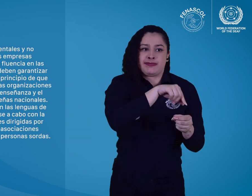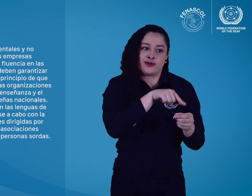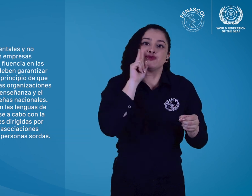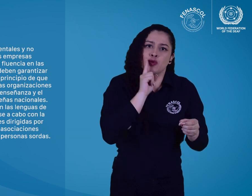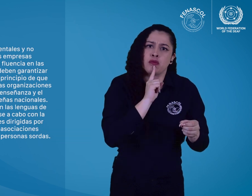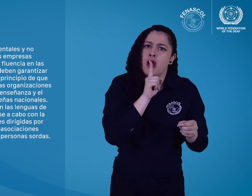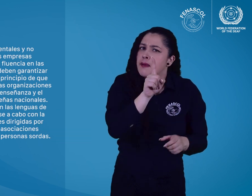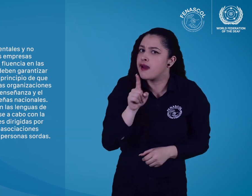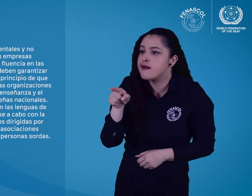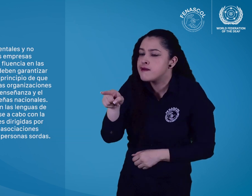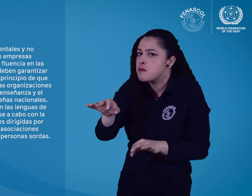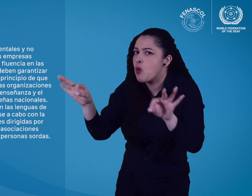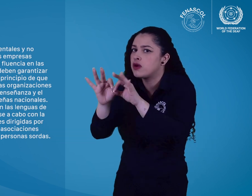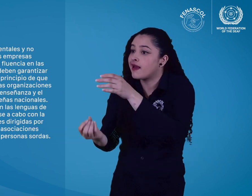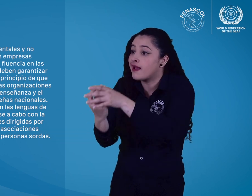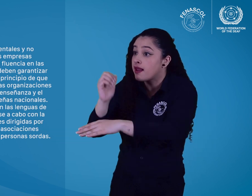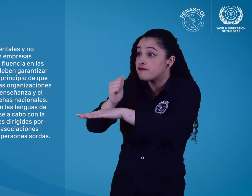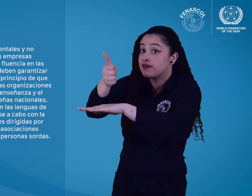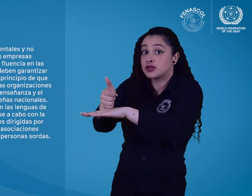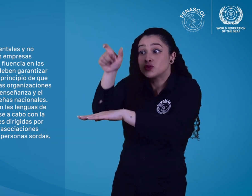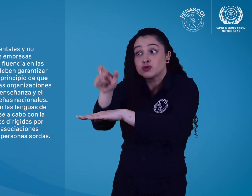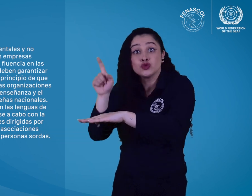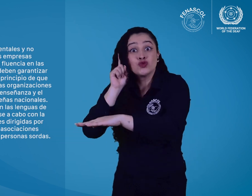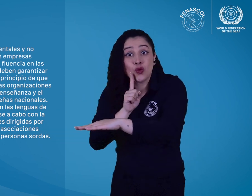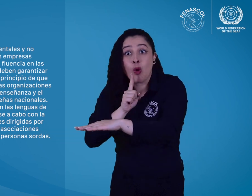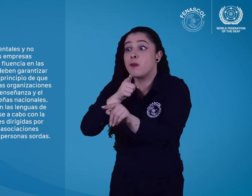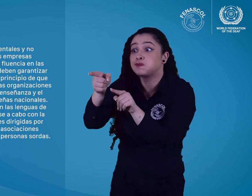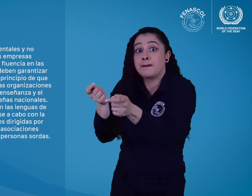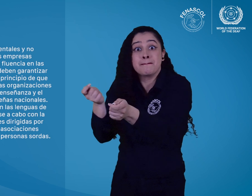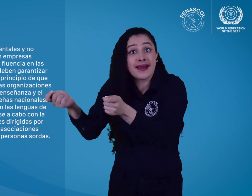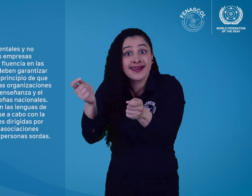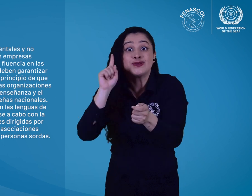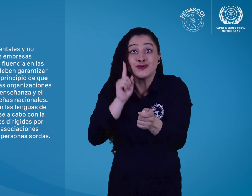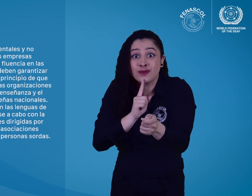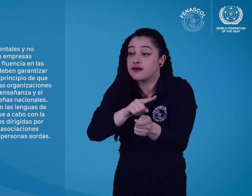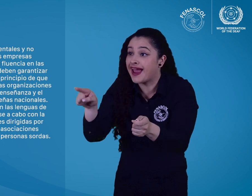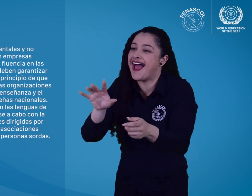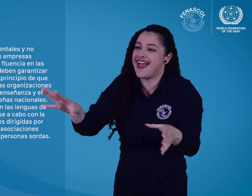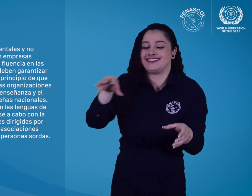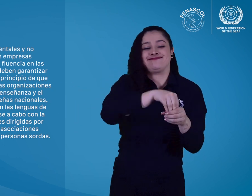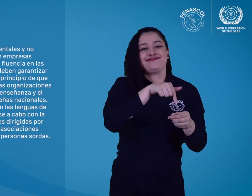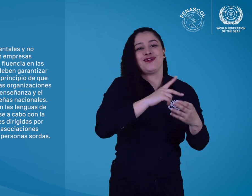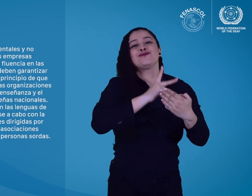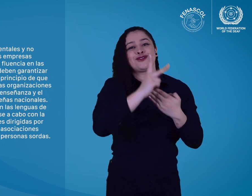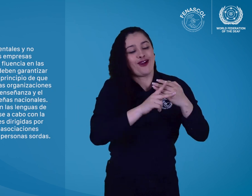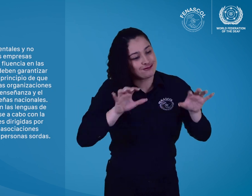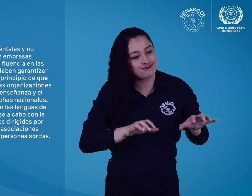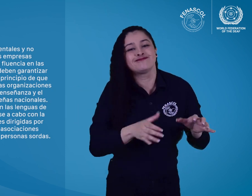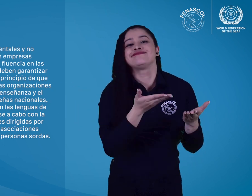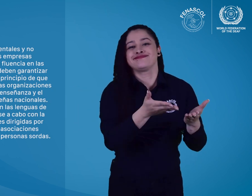organizaciones dirigidas por personas sordas, incluidas las asociaciones nacionales representativas de personas